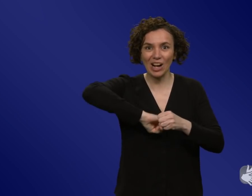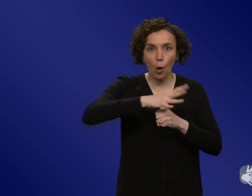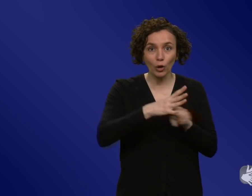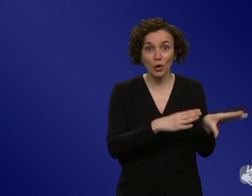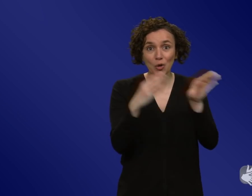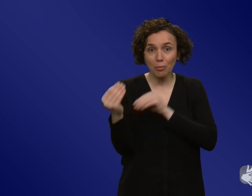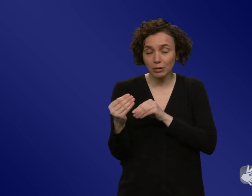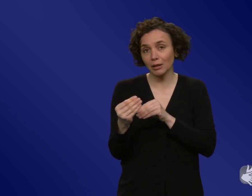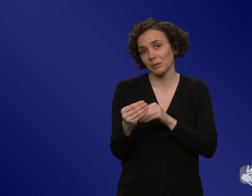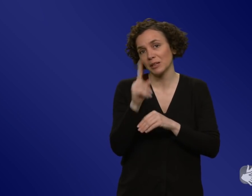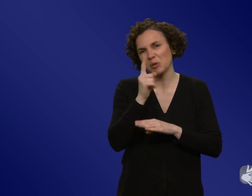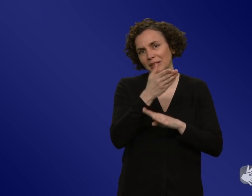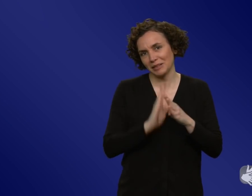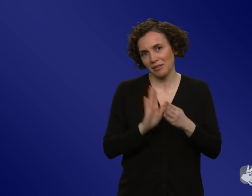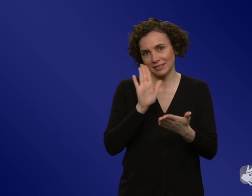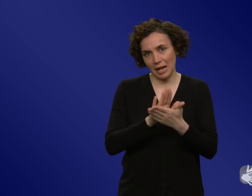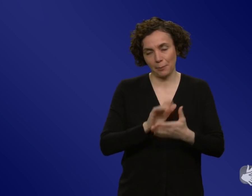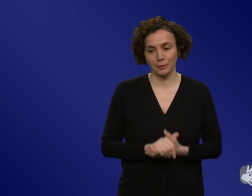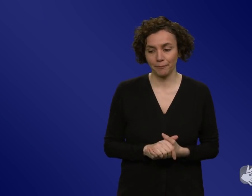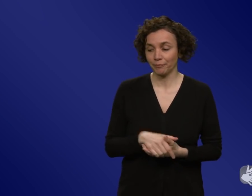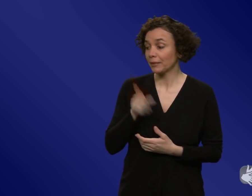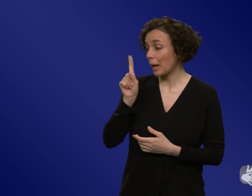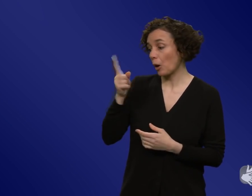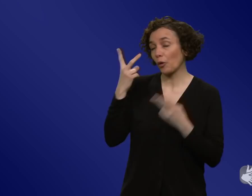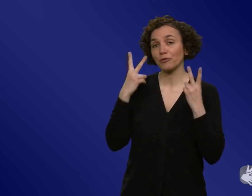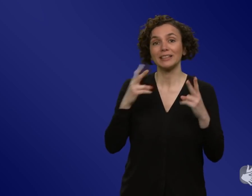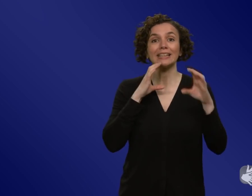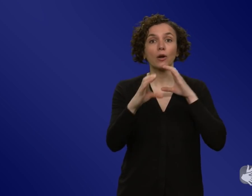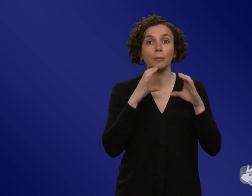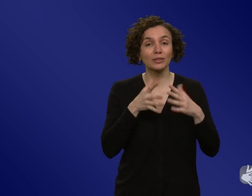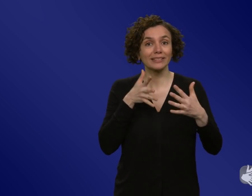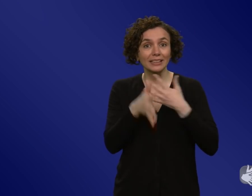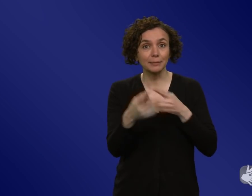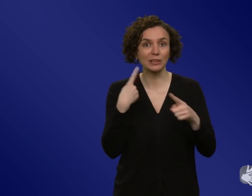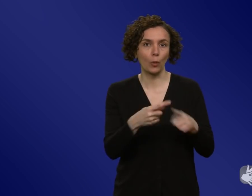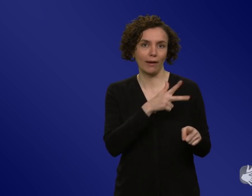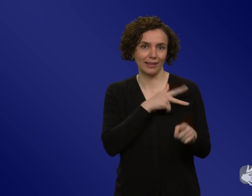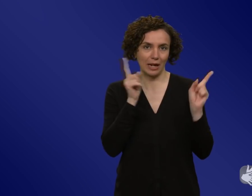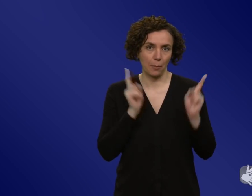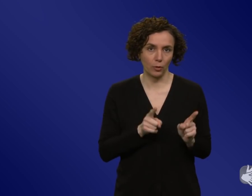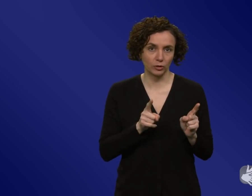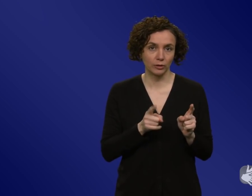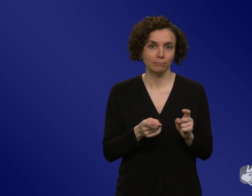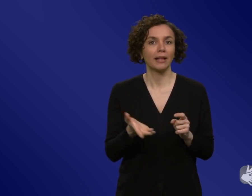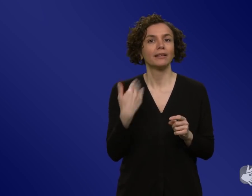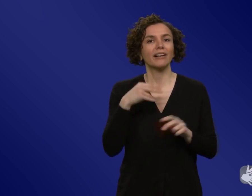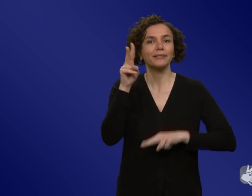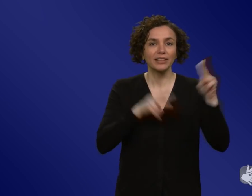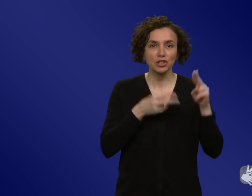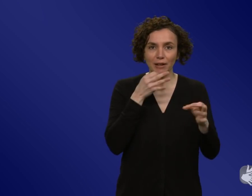Ehrlichkeit zu Kommunikation dazu. Also es gibt viele Fragen, in der Pandemie gab es immer wieder Leute, die gefragt haben, können Sie